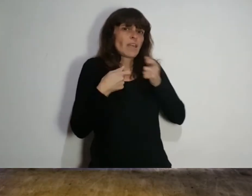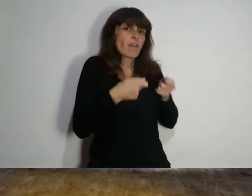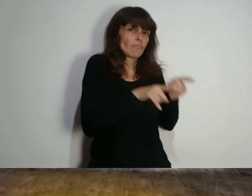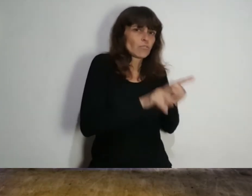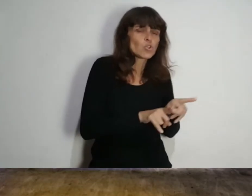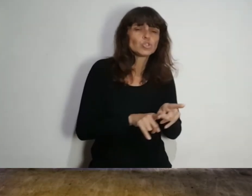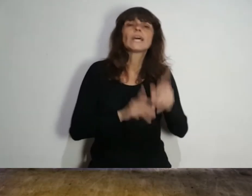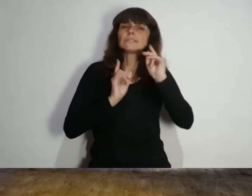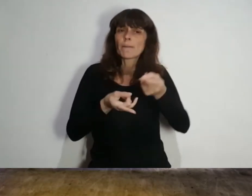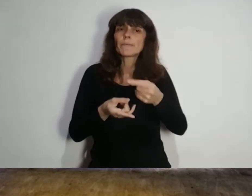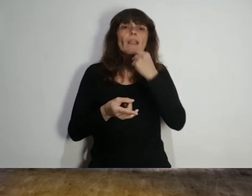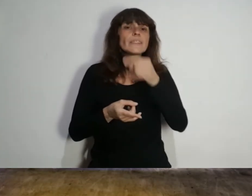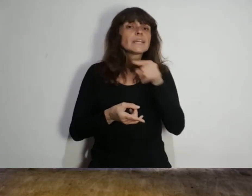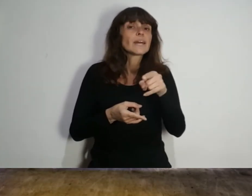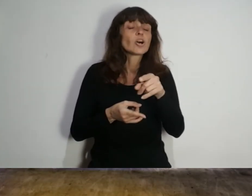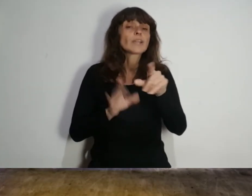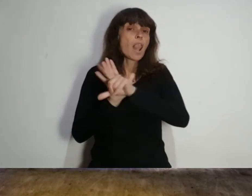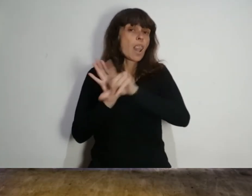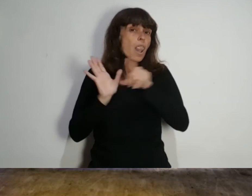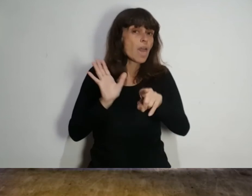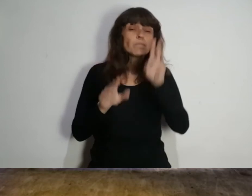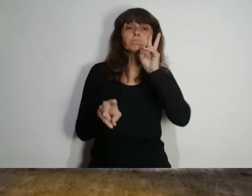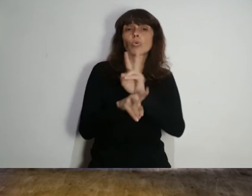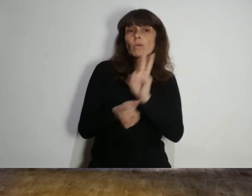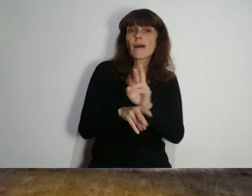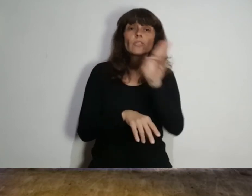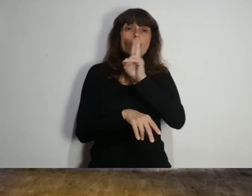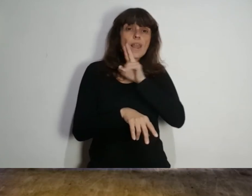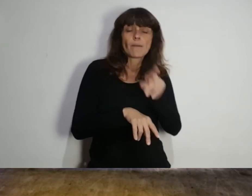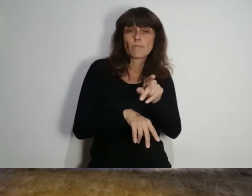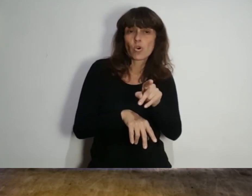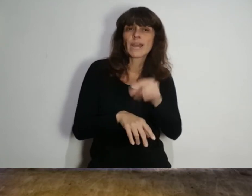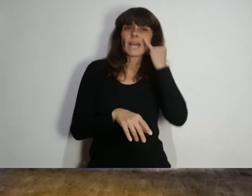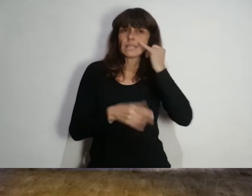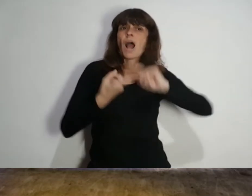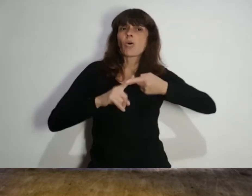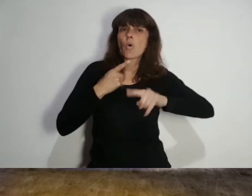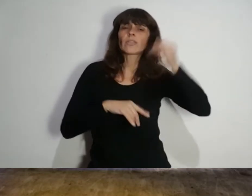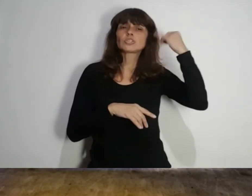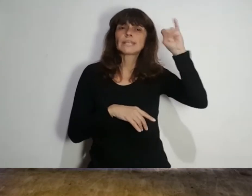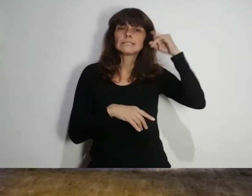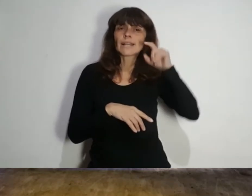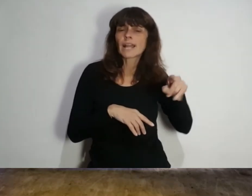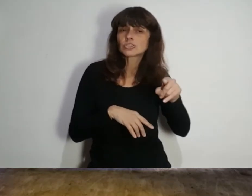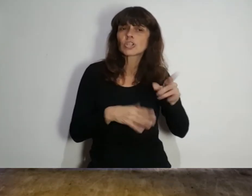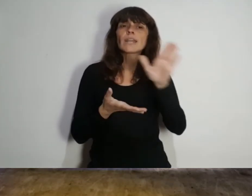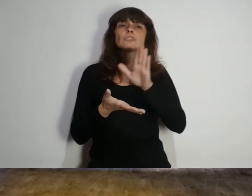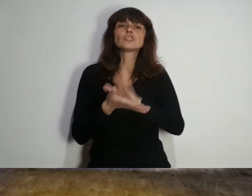dignidad. Además señalaron que se vulneraron las leyes de protección de la mujer y los tratados internacionales